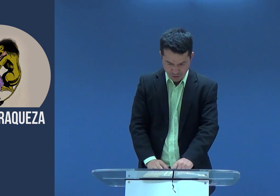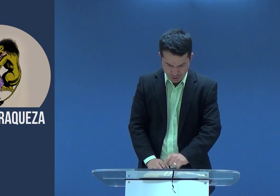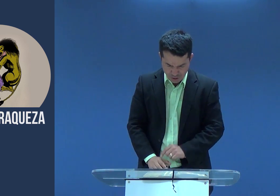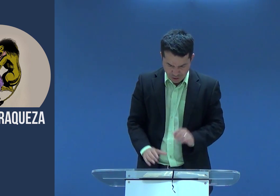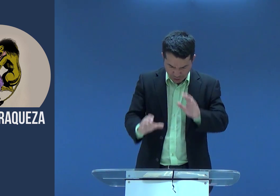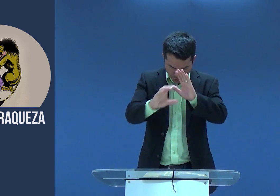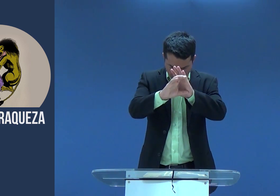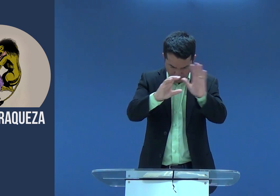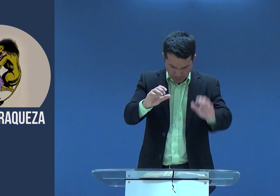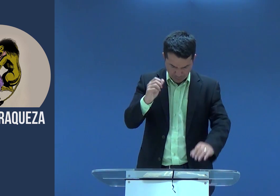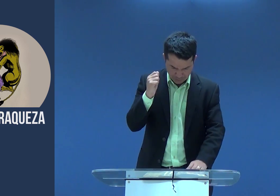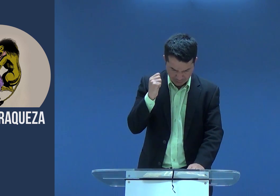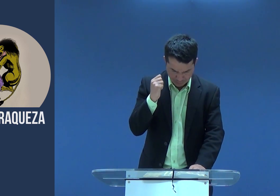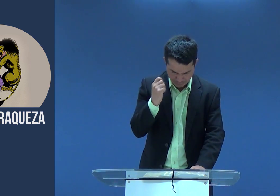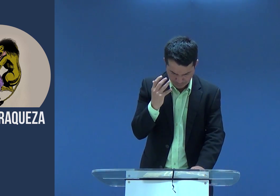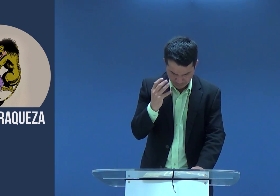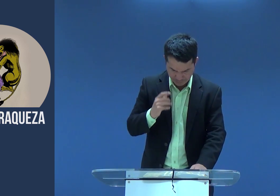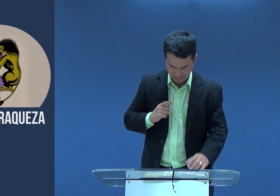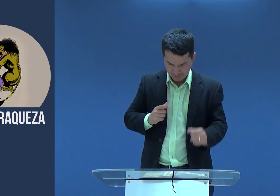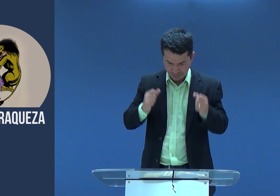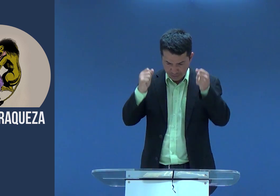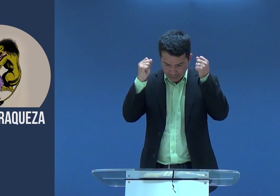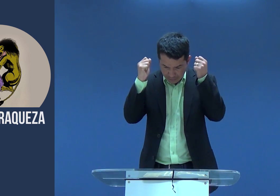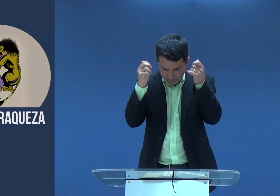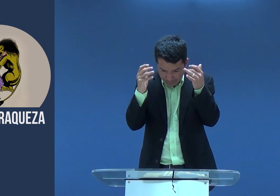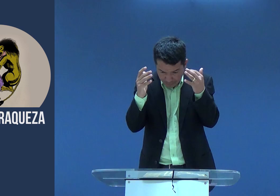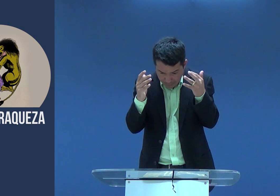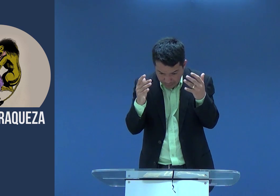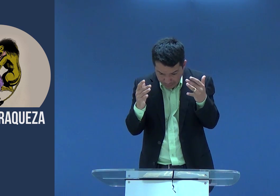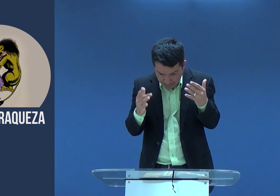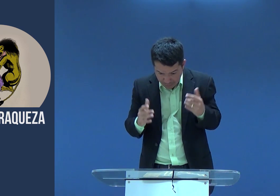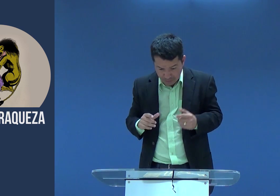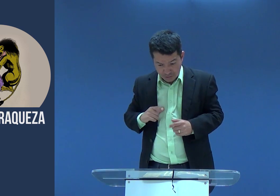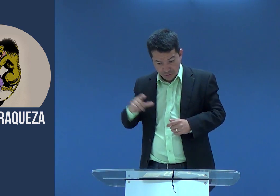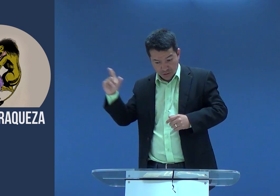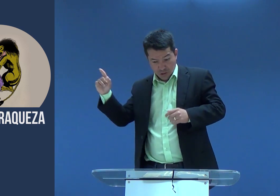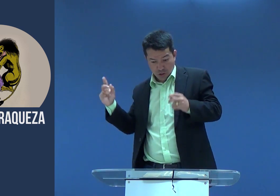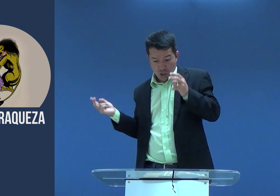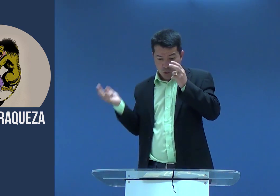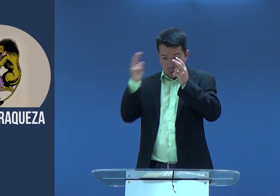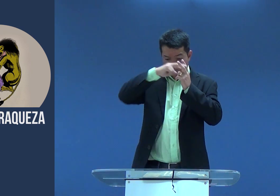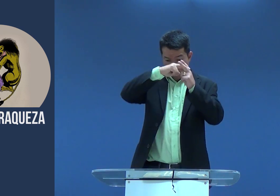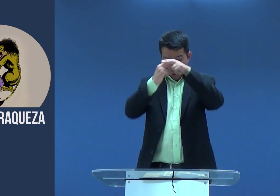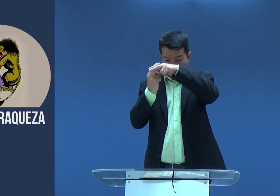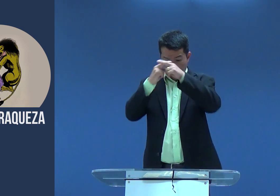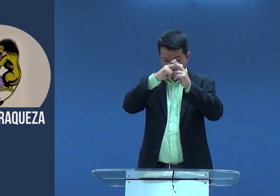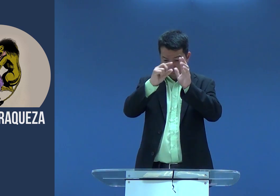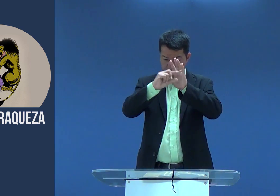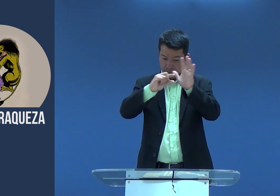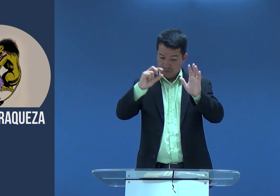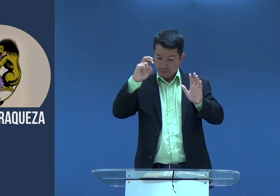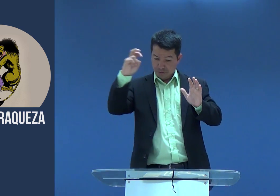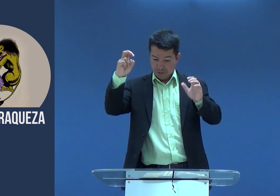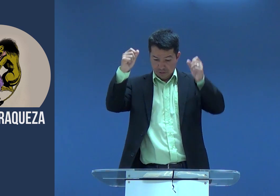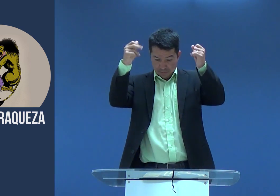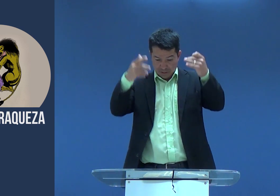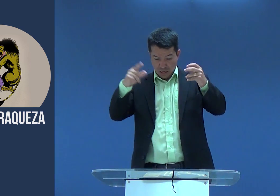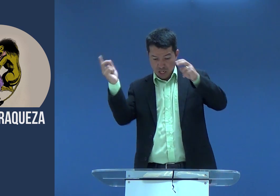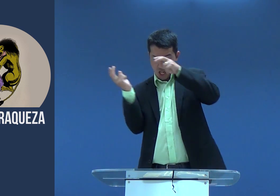Sansão muita força. No capítulo, tem um capítulo ali que explica de forma bem detalhada que no versículo